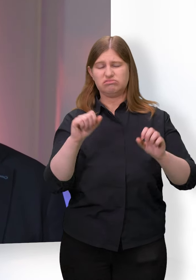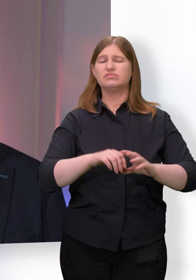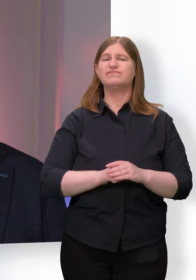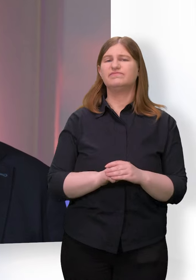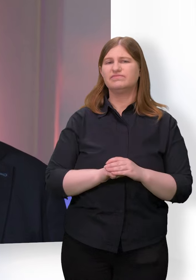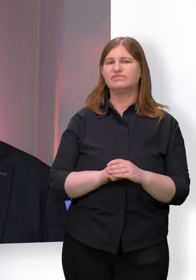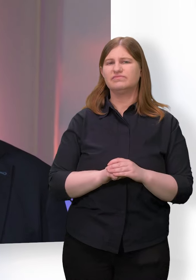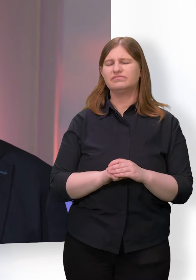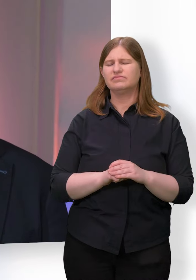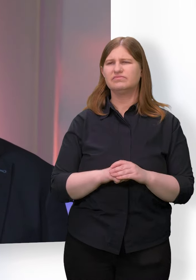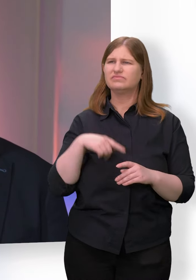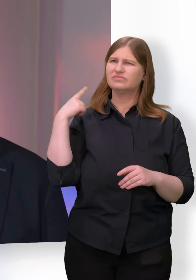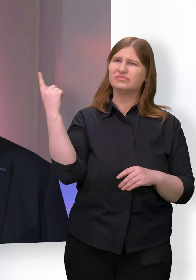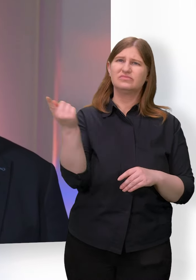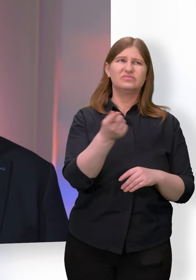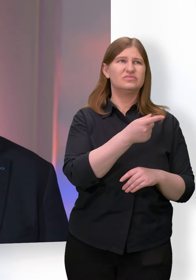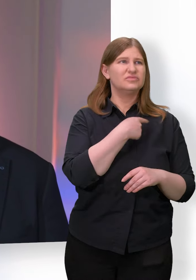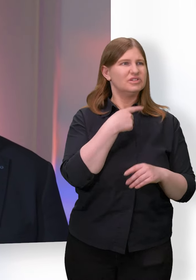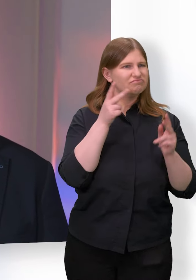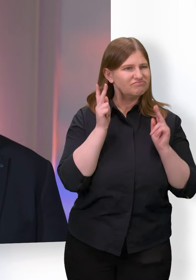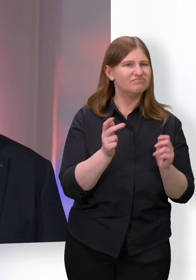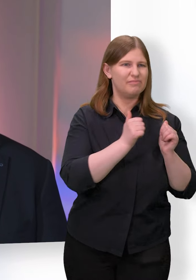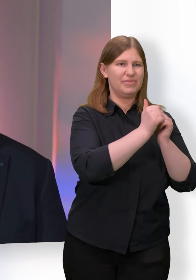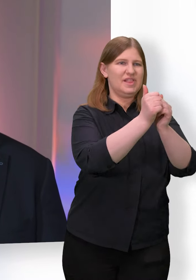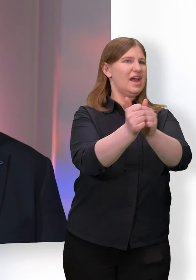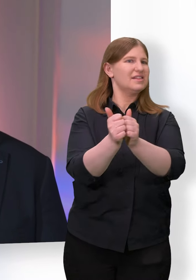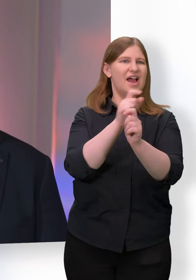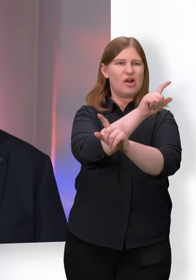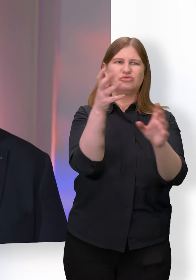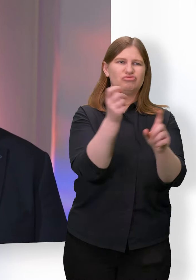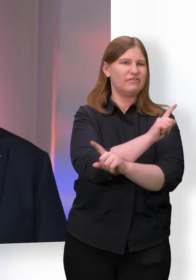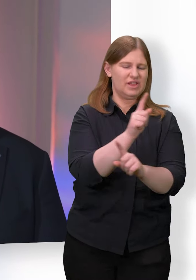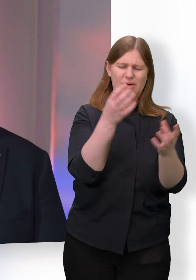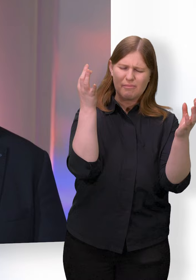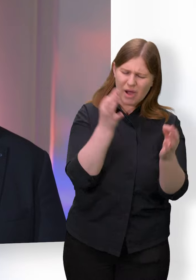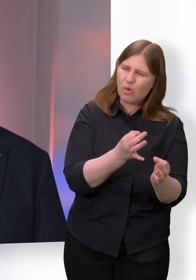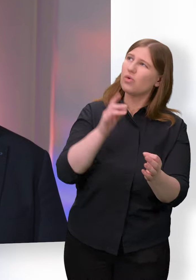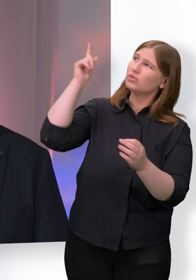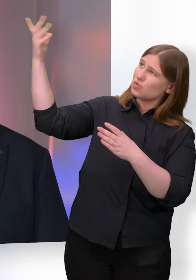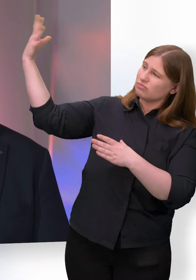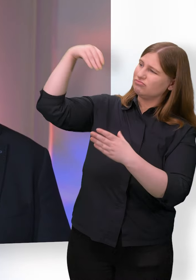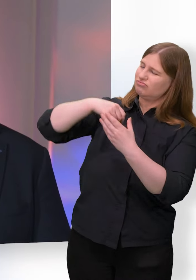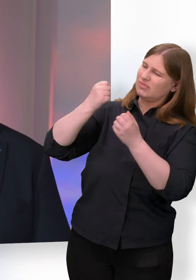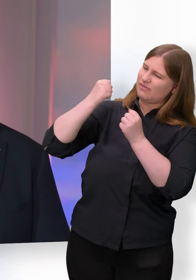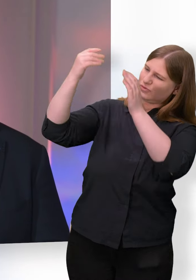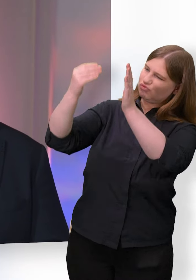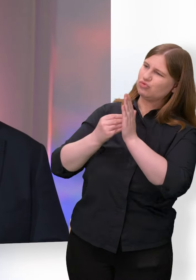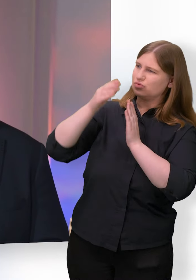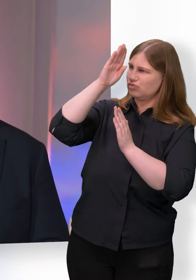Und wir können keine richtigen Begleiter sein, ohne dass du uns unterstützt, uns Kraft, Zuversicht und Hoffnung gibst.